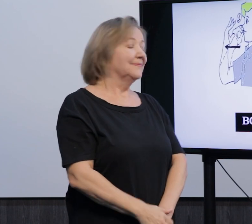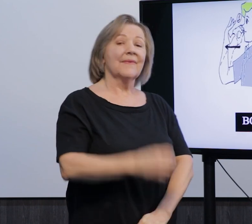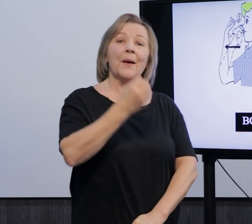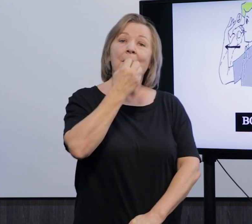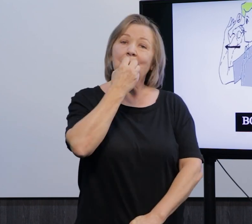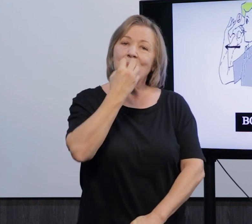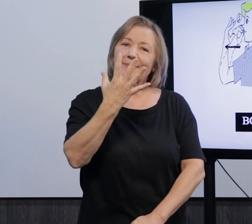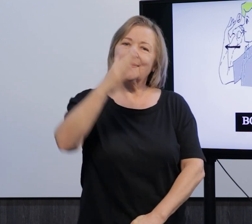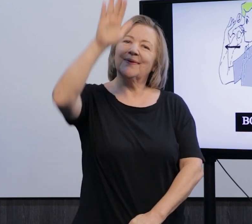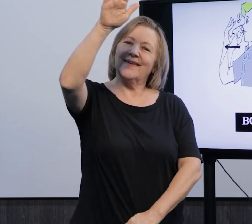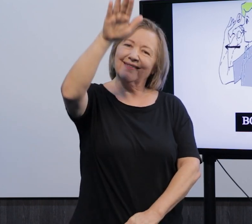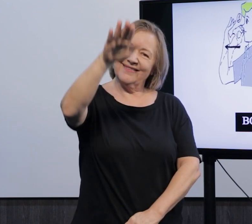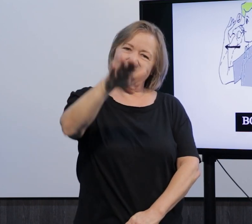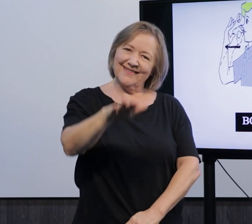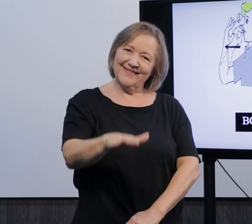Boa tarde.